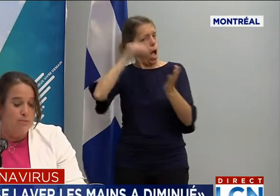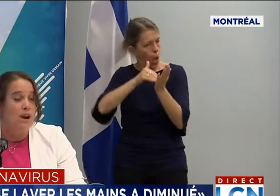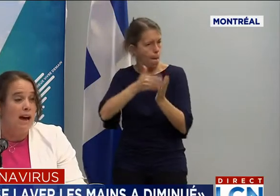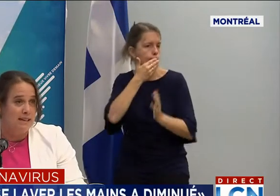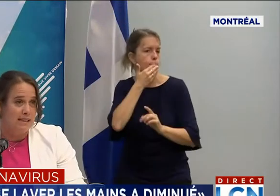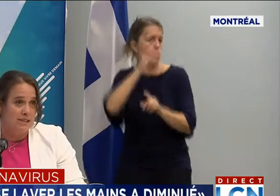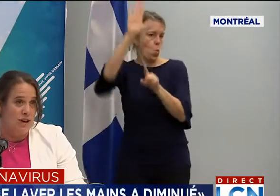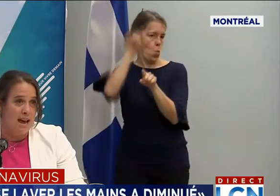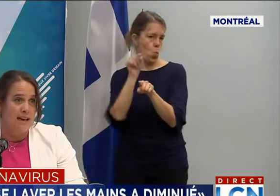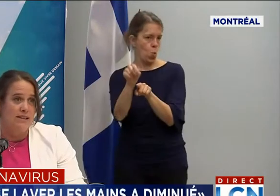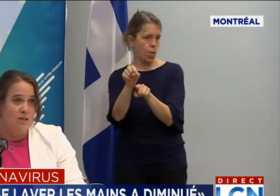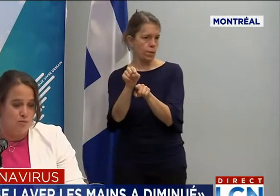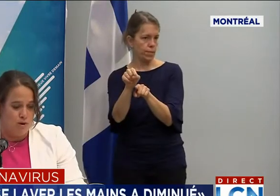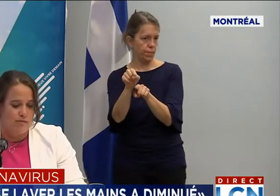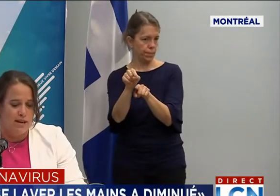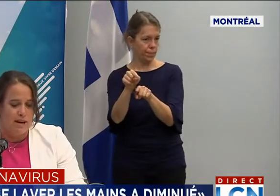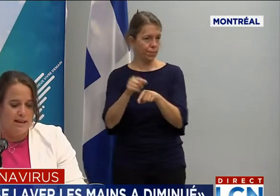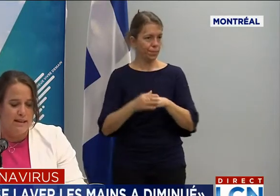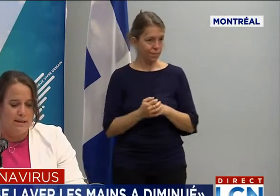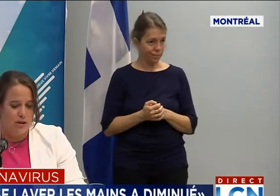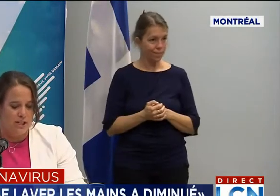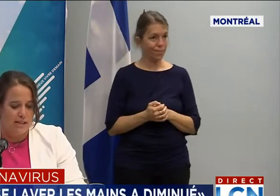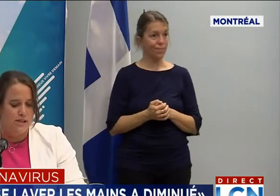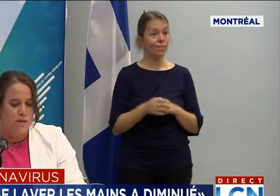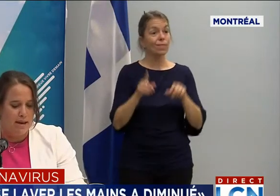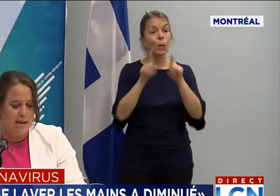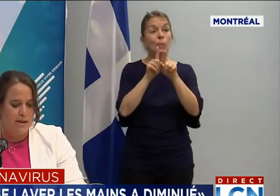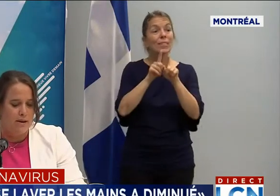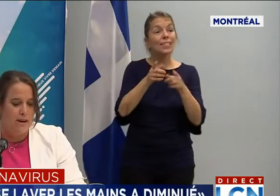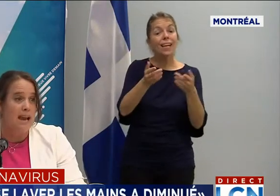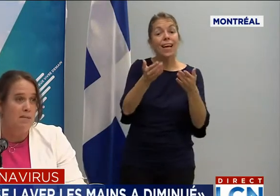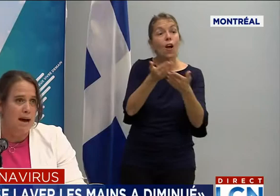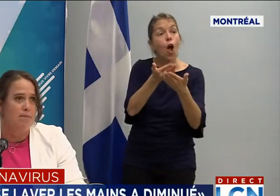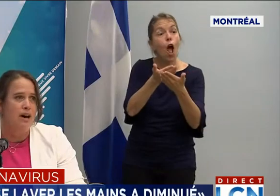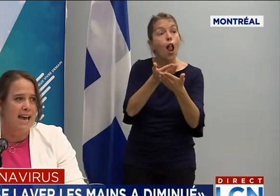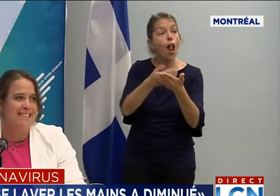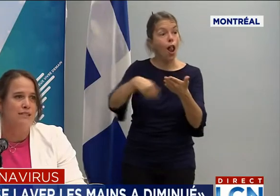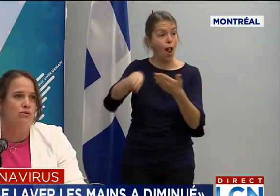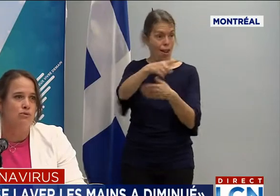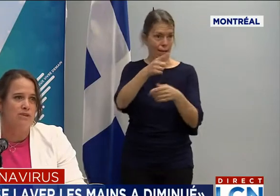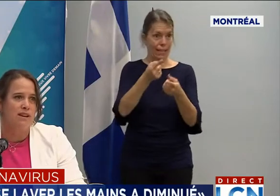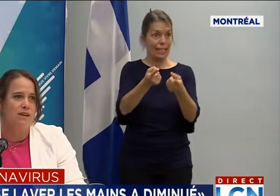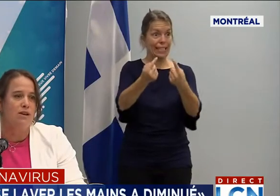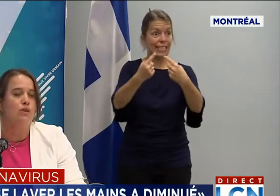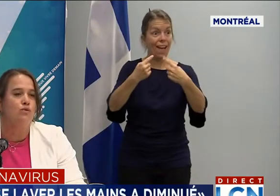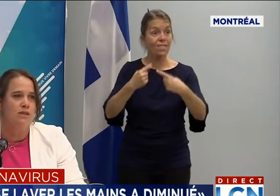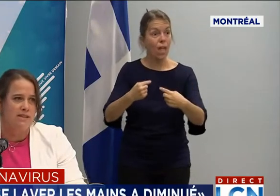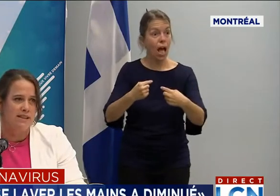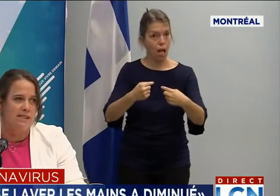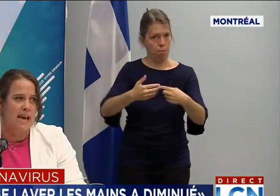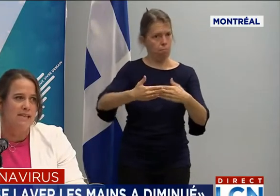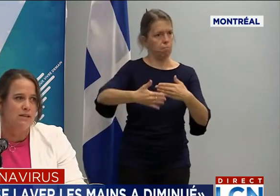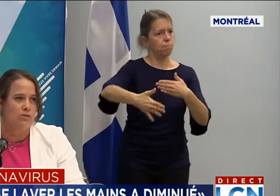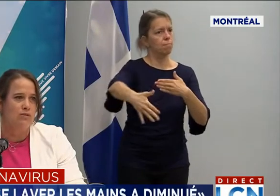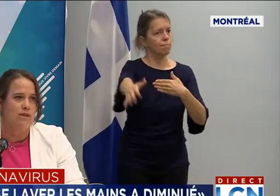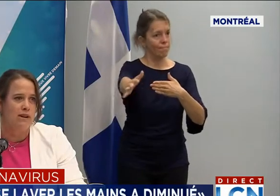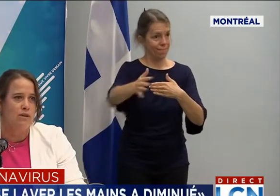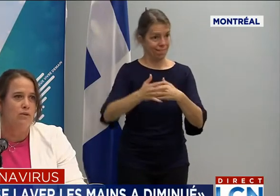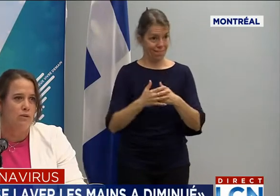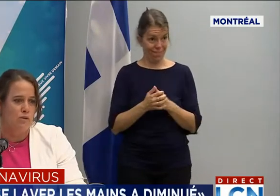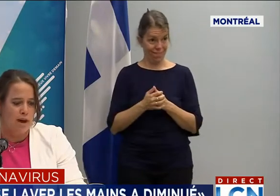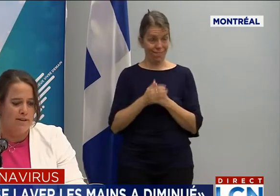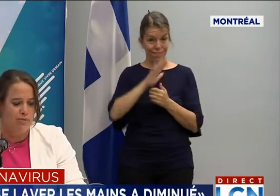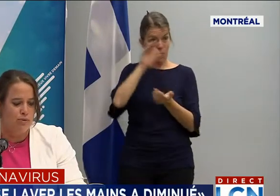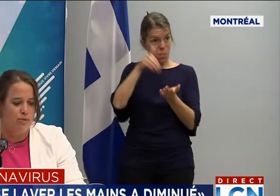se prépare aussi pour la rentrée scolaire, et ça, on pourra vous en parler dans les prochaines semaines. Clairement, Montréal, c'est une ville universitaire.'est une